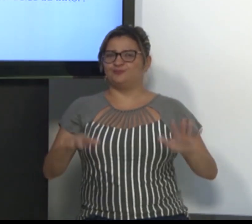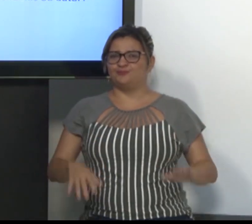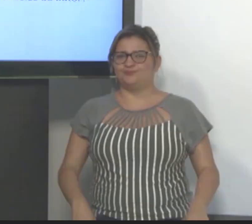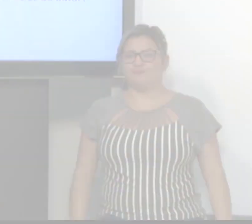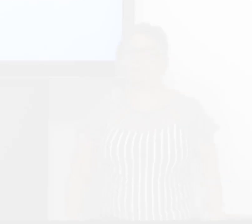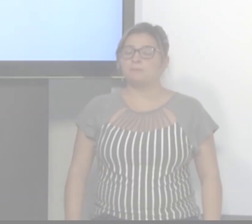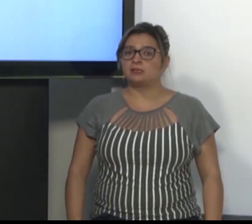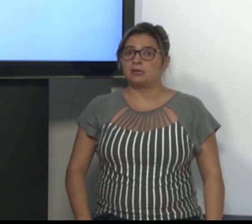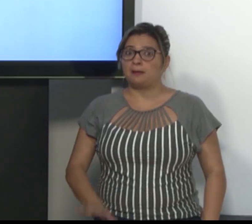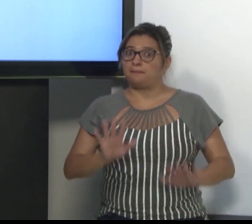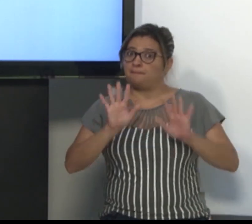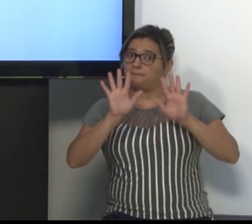clareza.